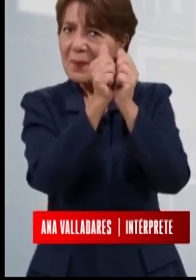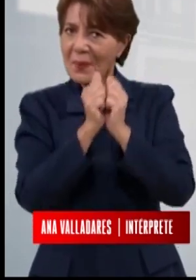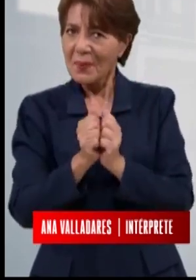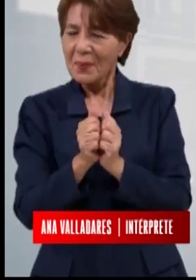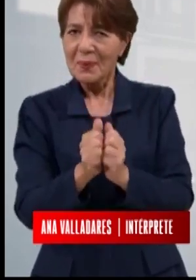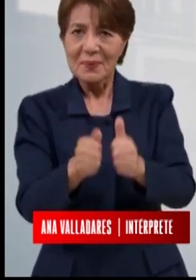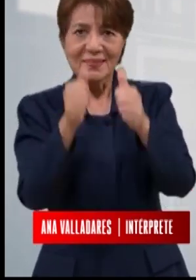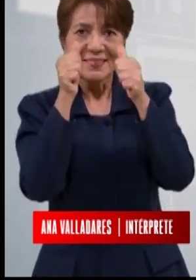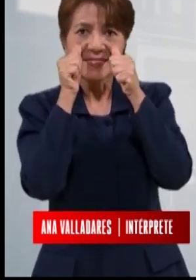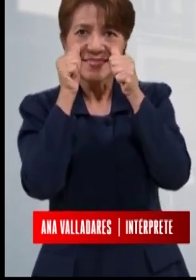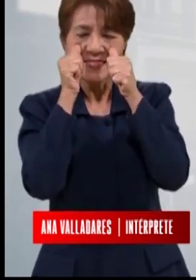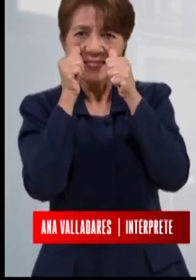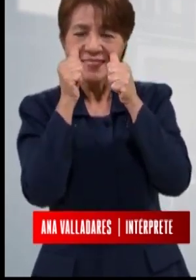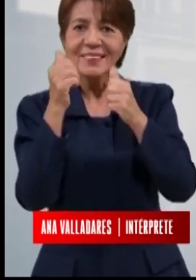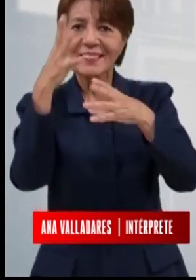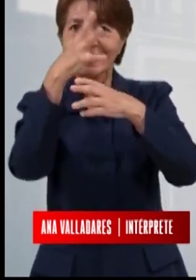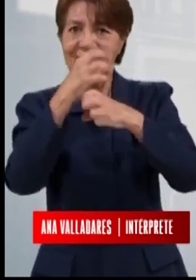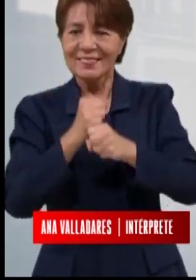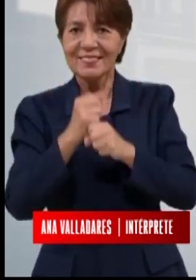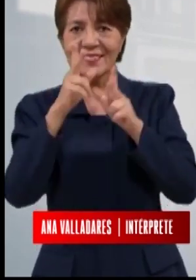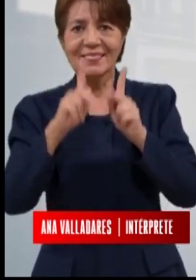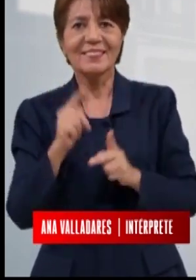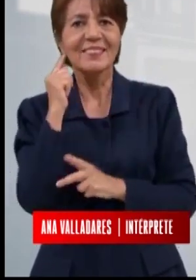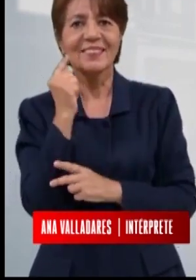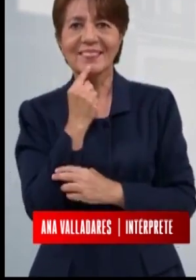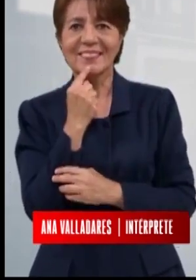a ver el resumen para sordos.